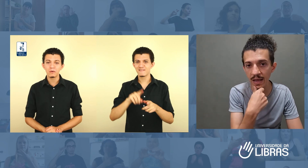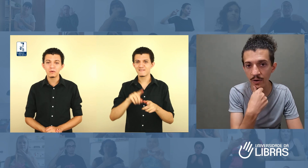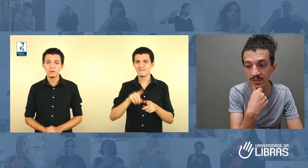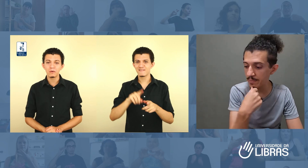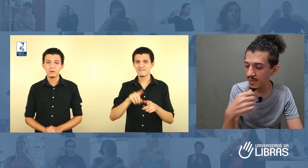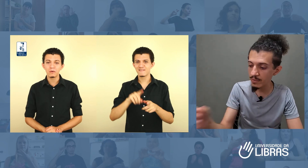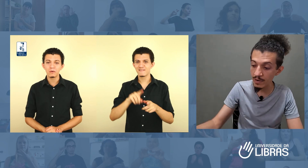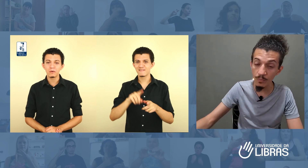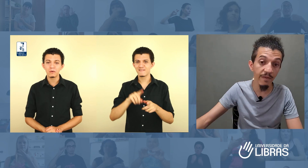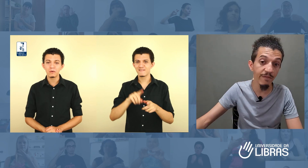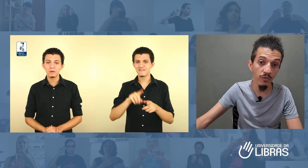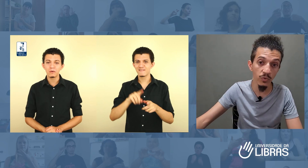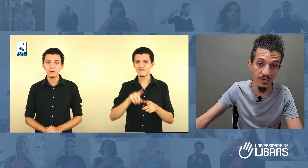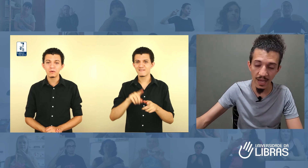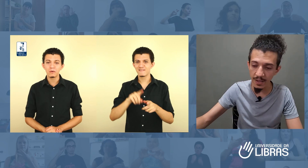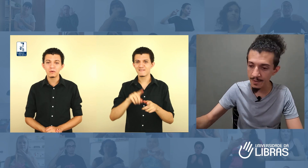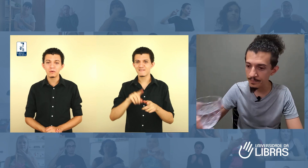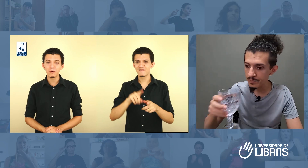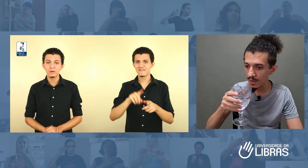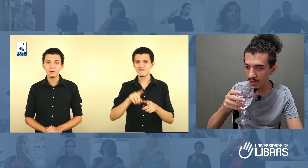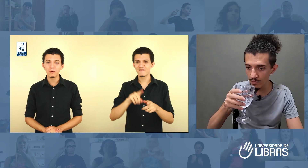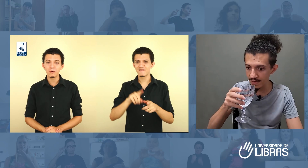nossa bio, no perfil do Instagram e no Facebook.